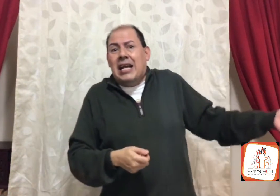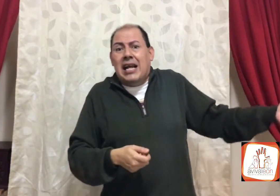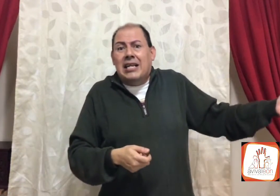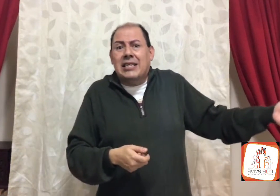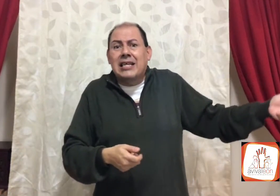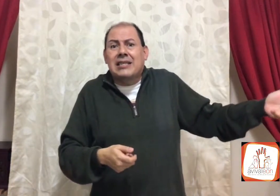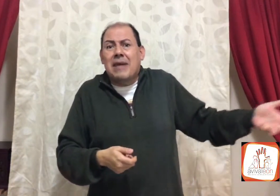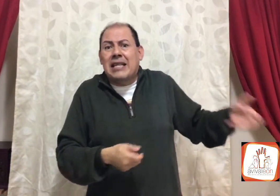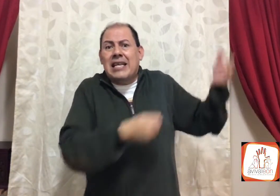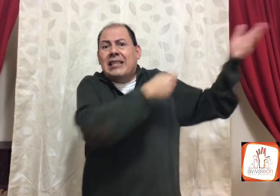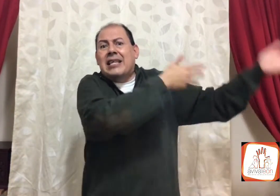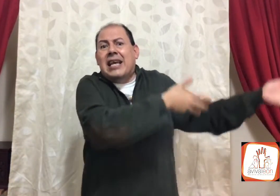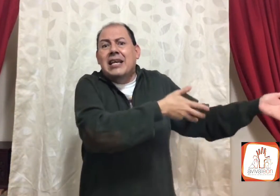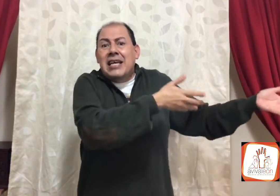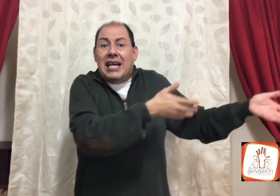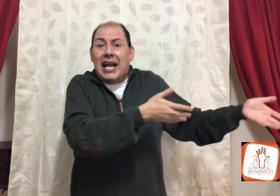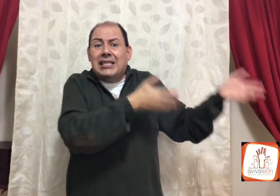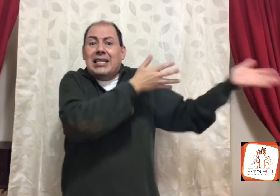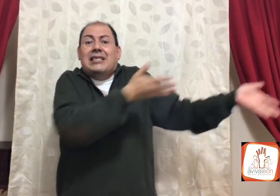siguiente semana, ya tiene iglesia, y ya está,